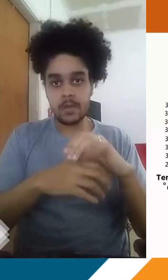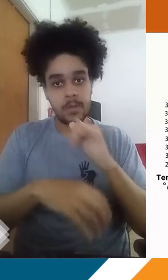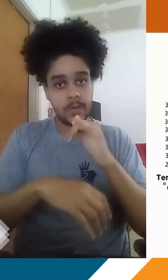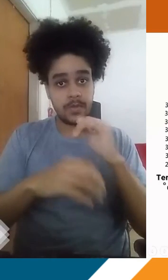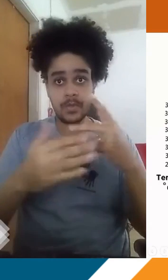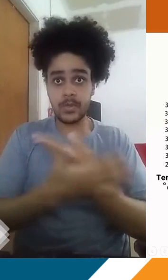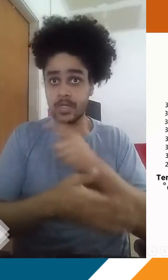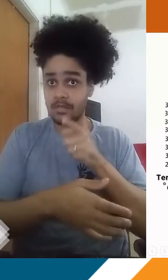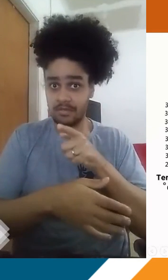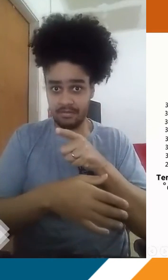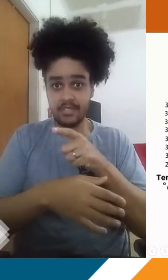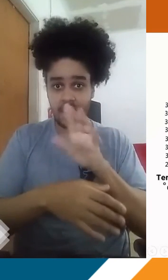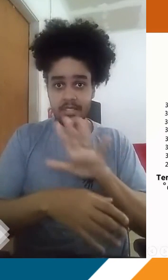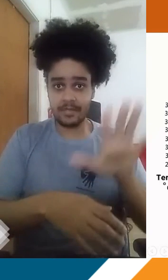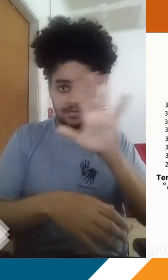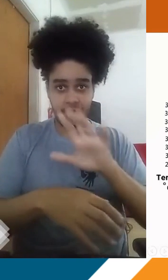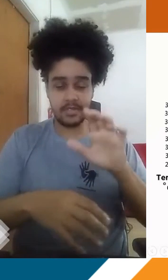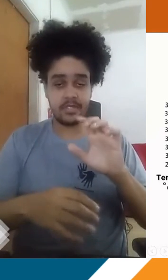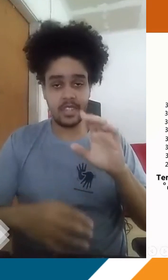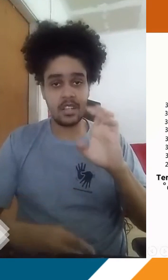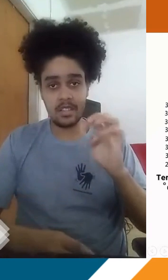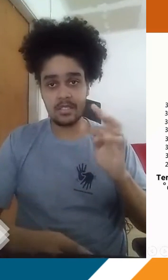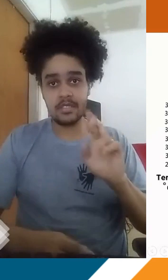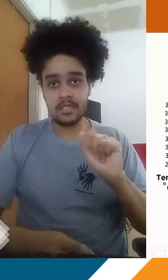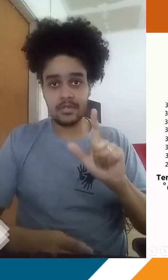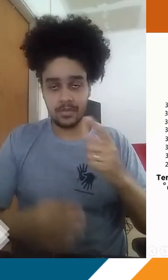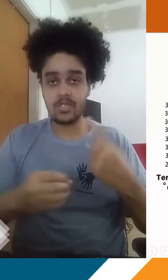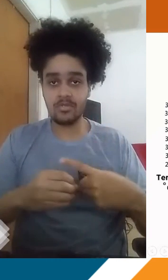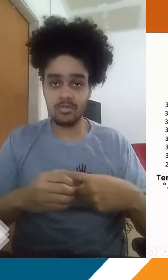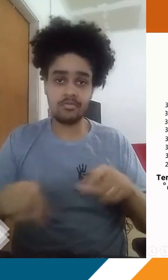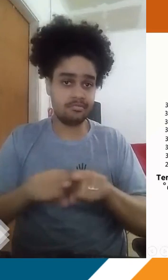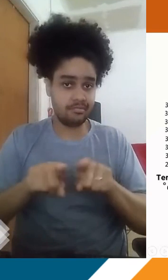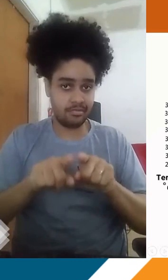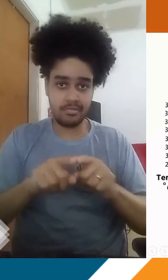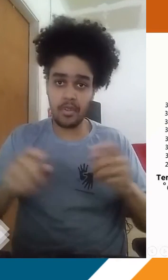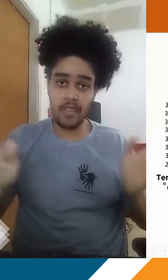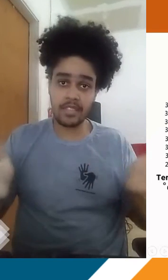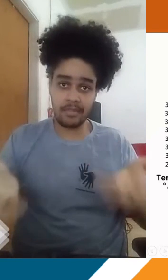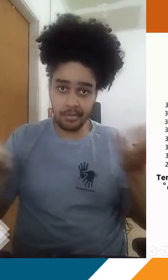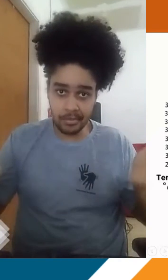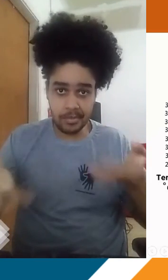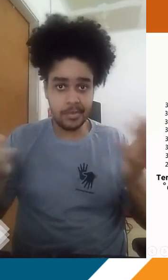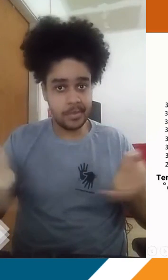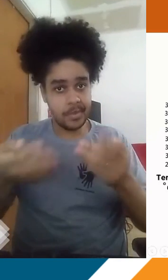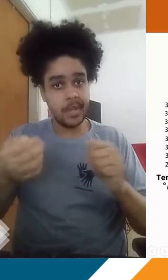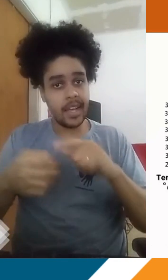por exemplo, como é o que acontece nessas áreas centrais da cidade, a gente também vai estar promovendo e